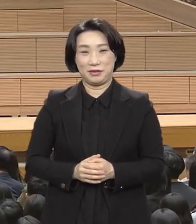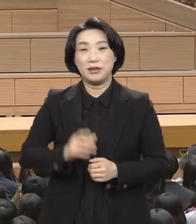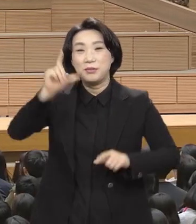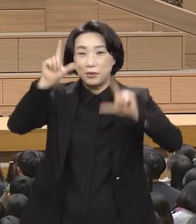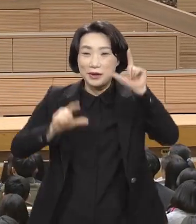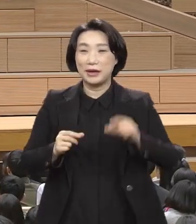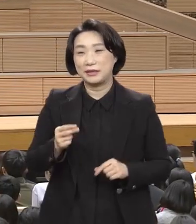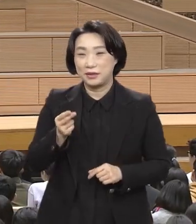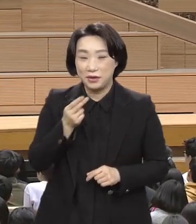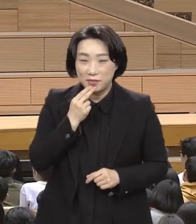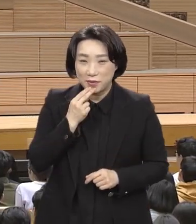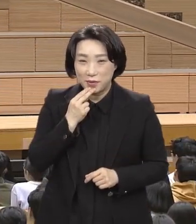무형상무용통이요.